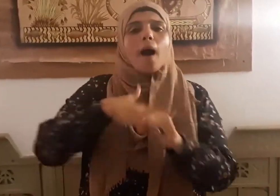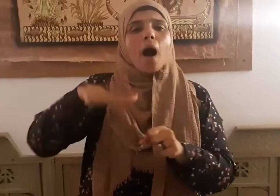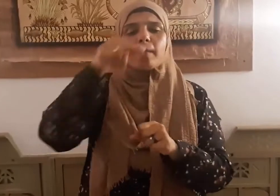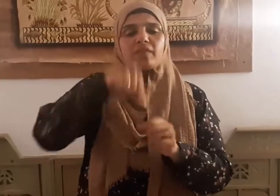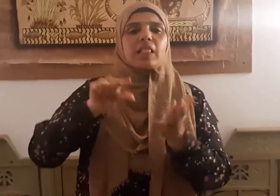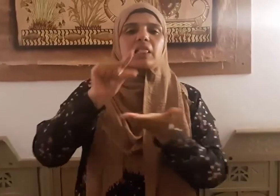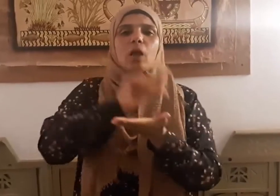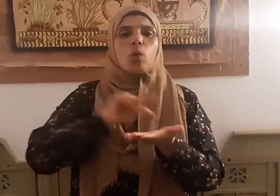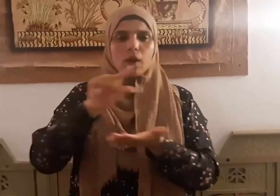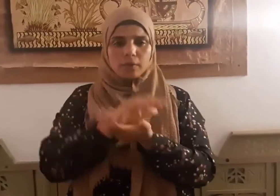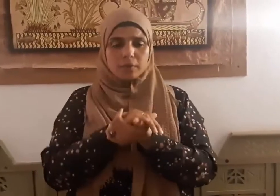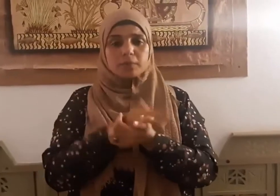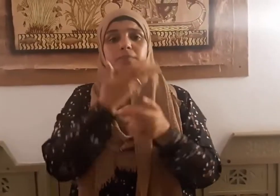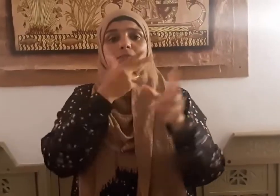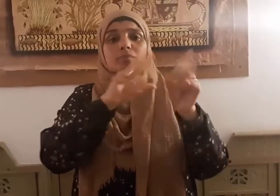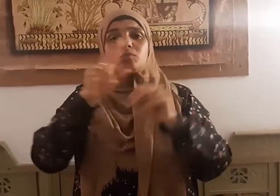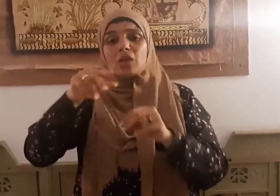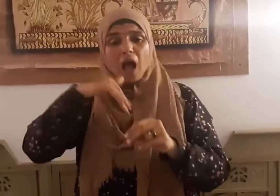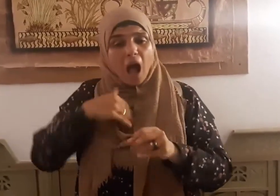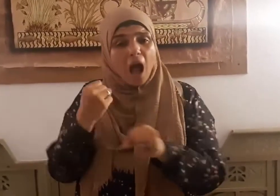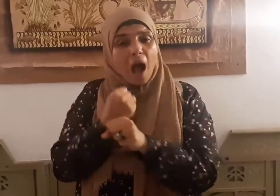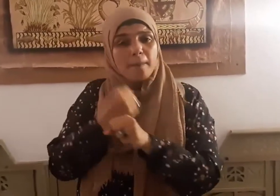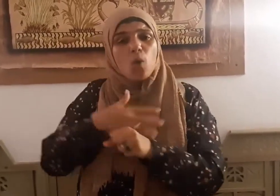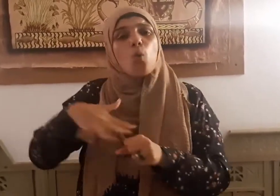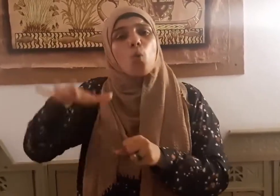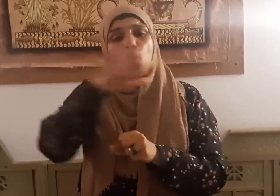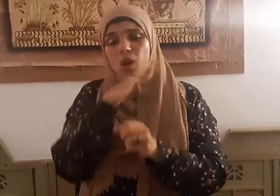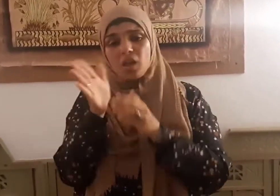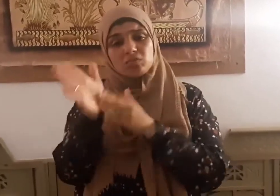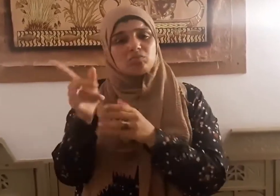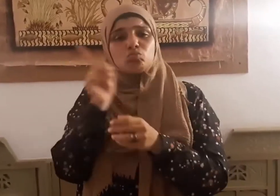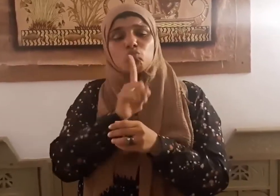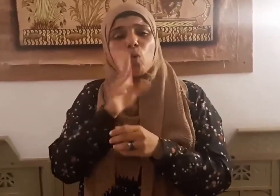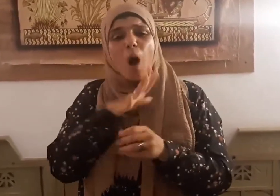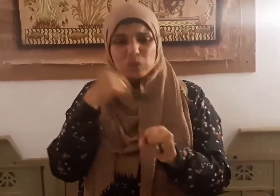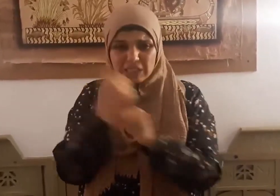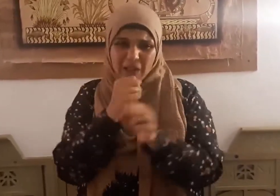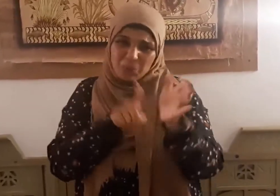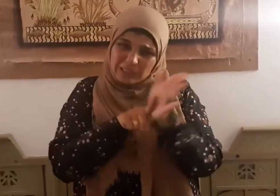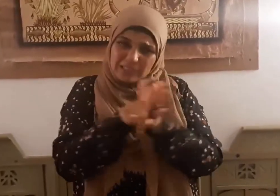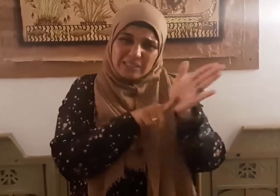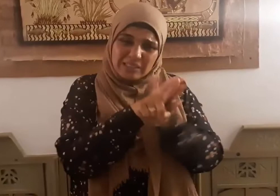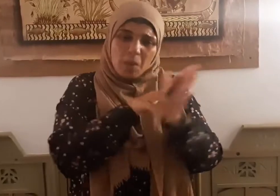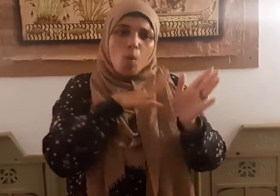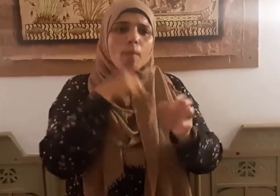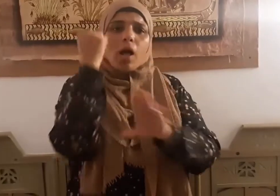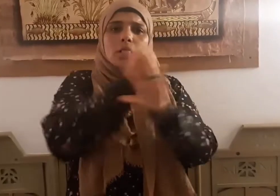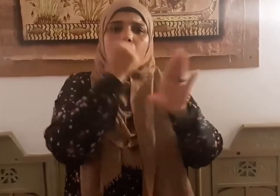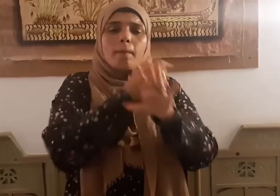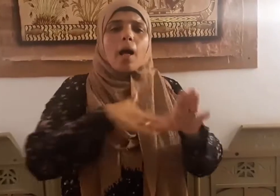متخذين لذلك كل سبيل مستمحين كل وسيلة